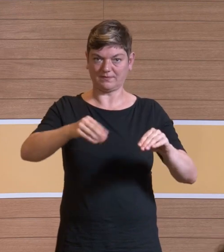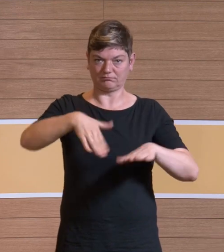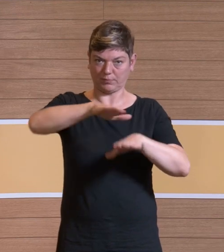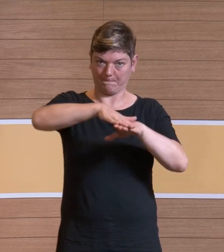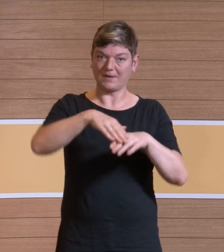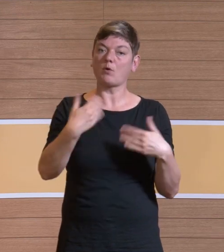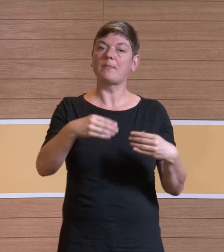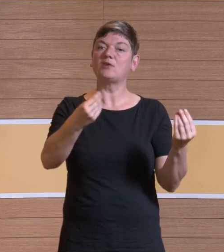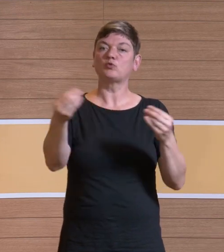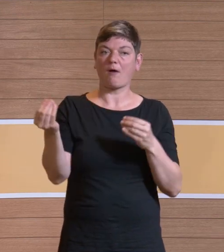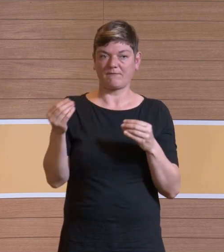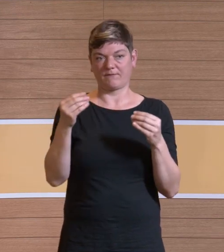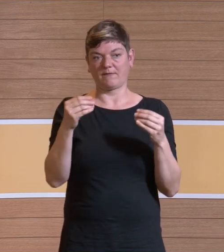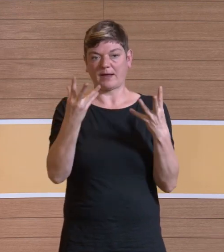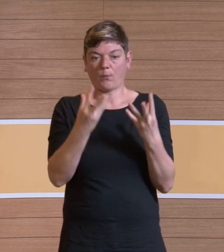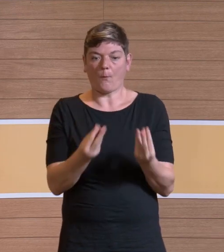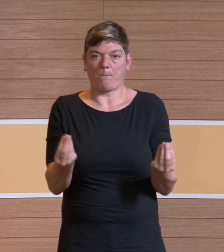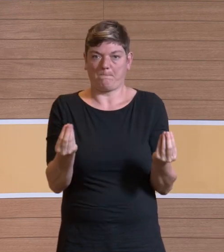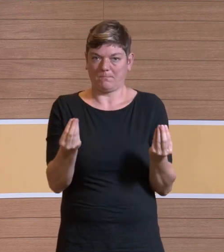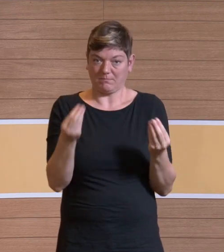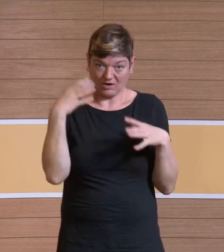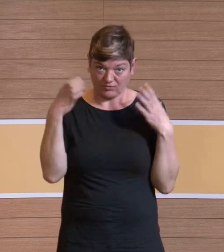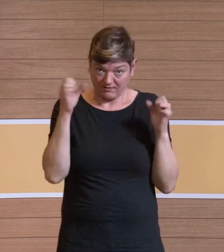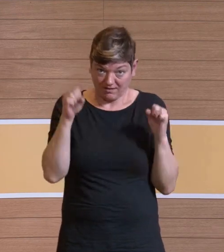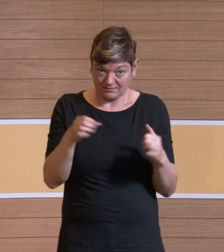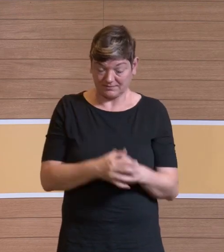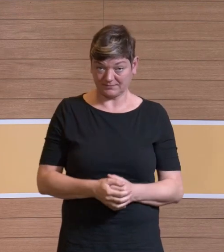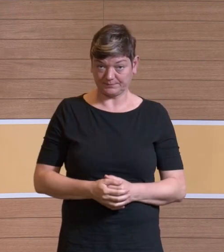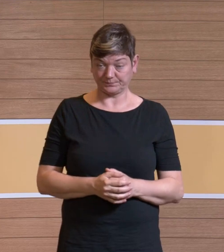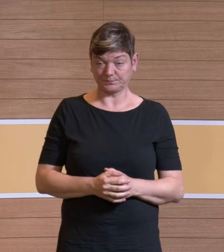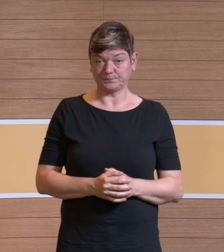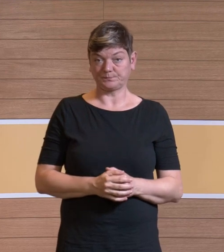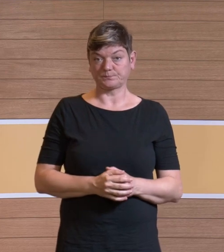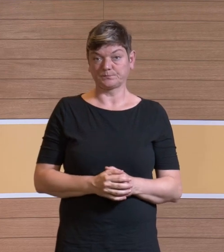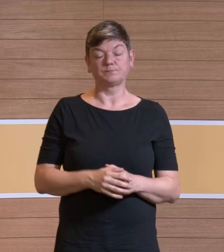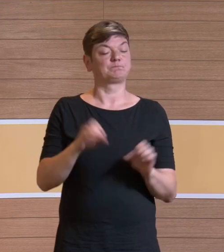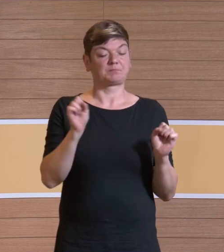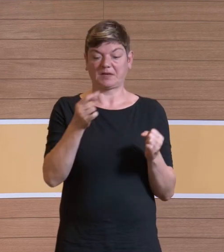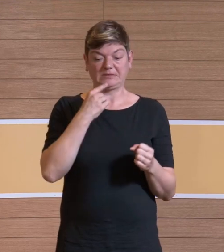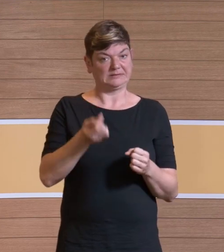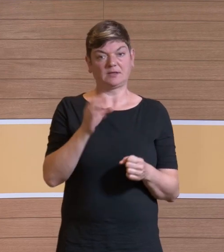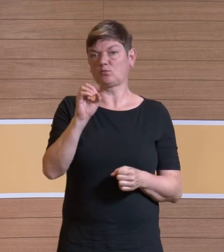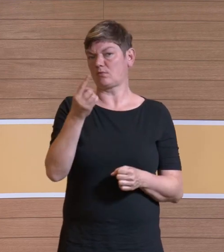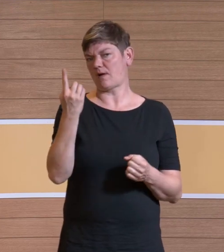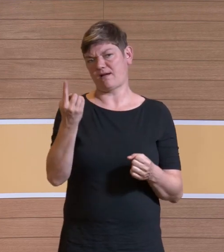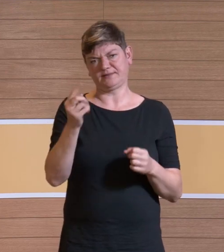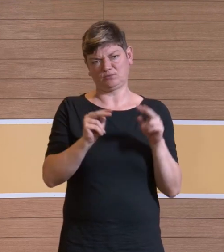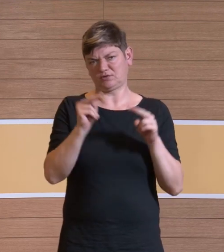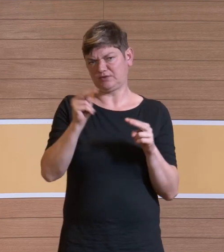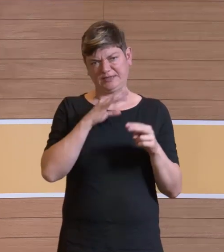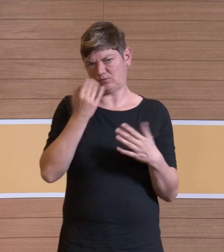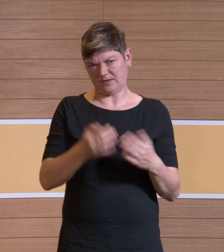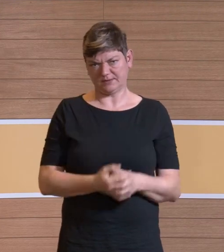mehr Stoff da ist und auch ein bisschen weicher, ob das dazu führt, dass der Schall noch weiter reduziert wird, können wir nicht sagen. Die 0,1 ist, denke ich, nicht